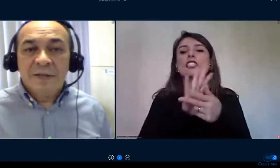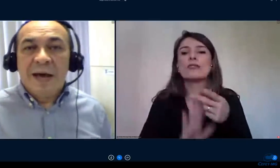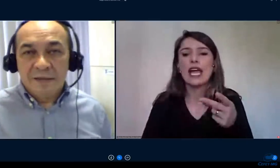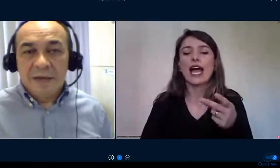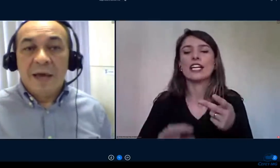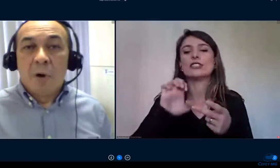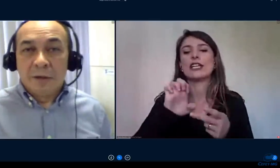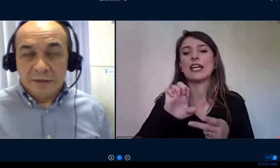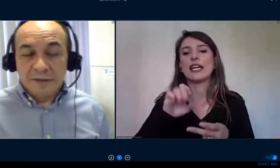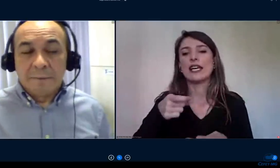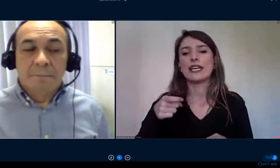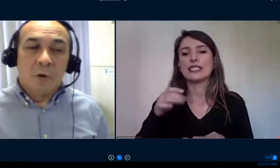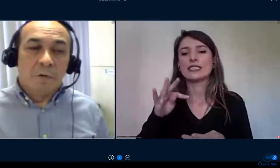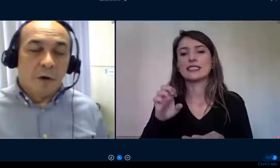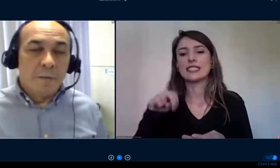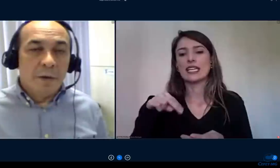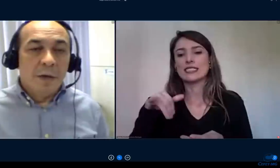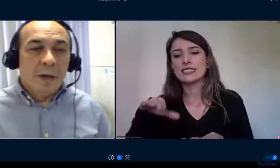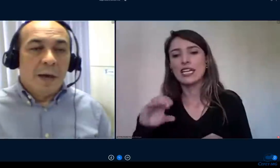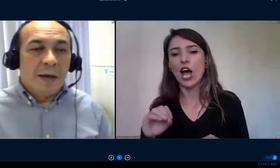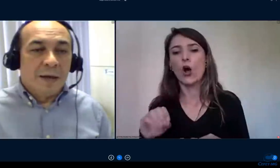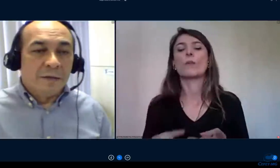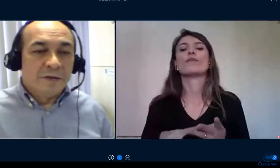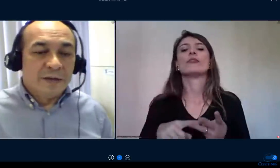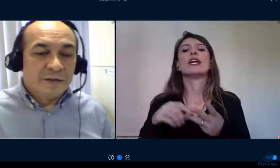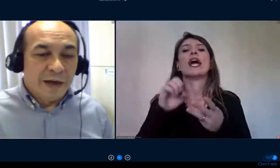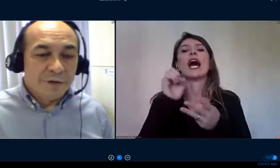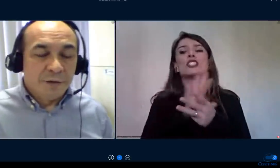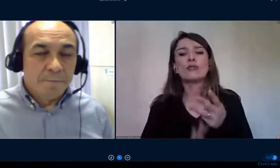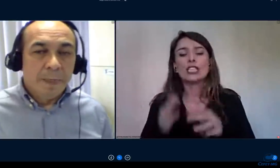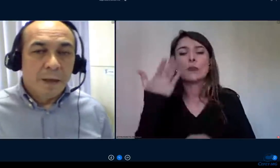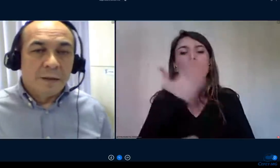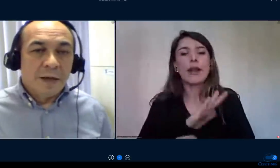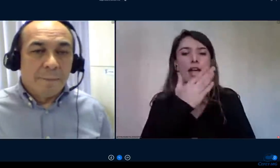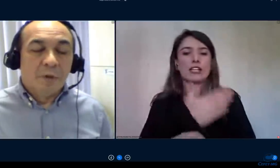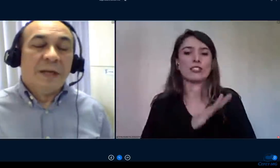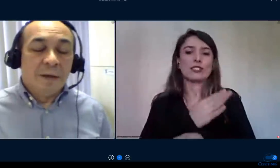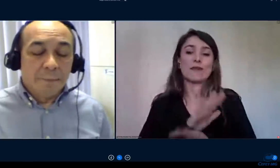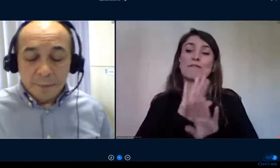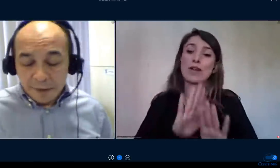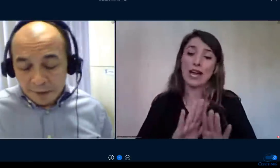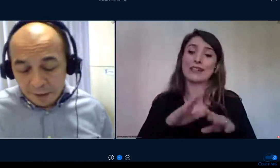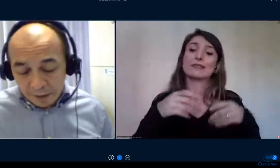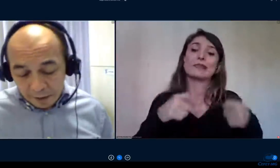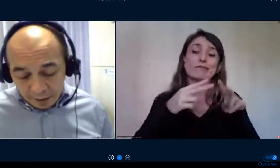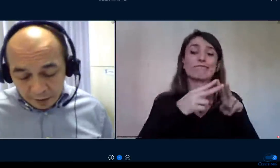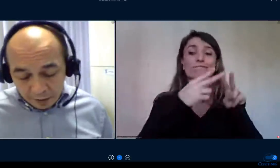presenciais remotas né conforme a 17 da portaria